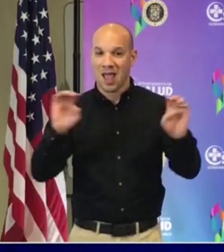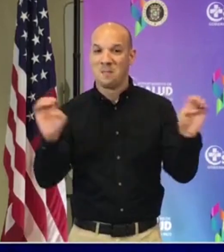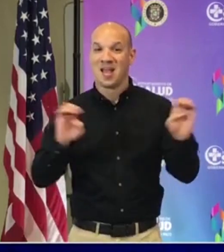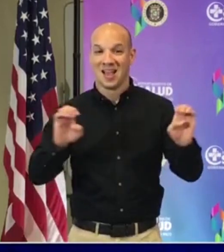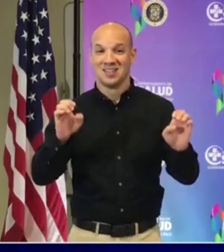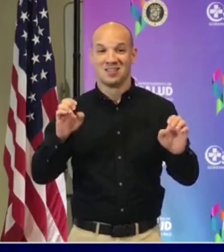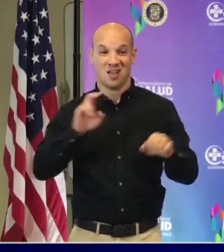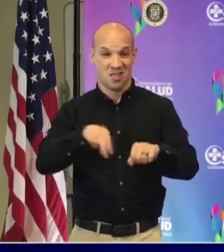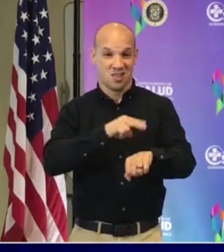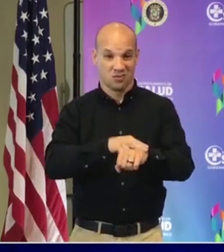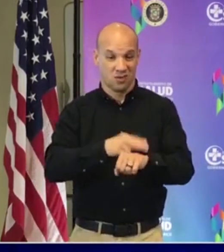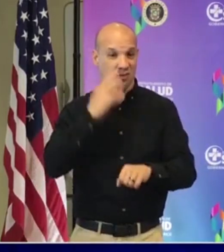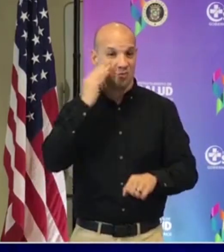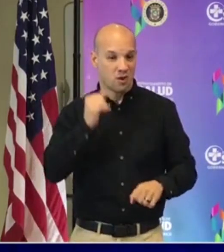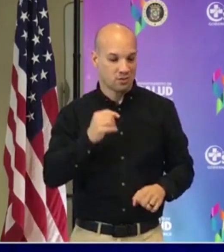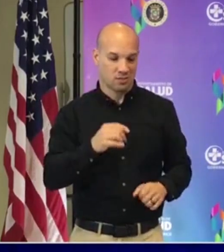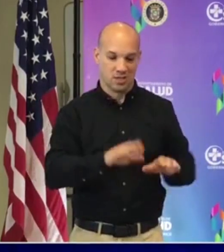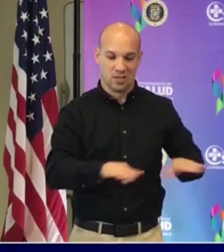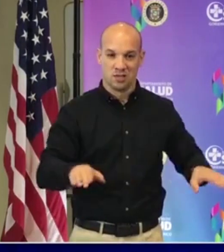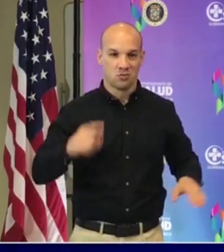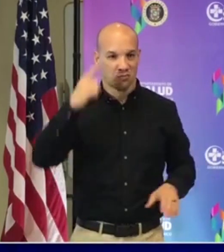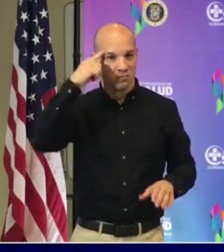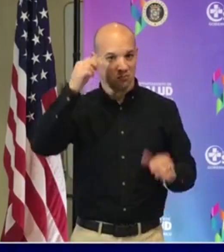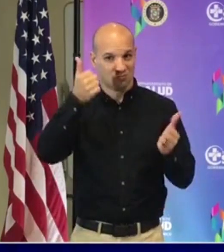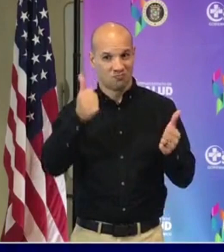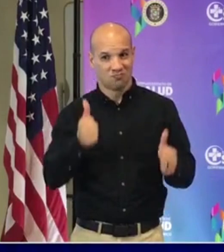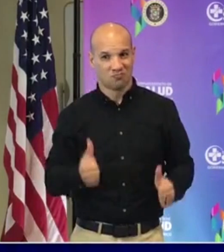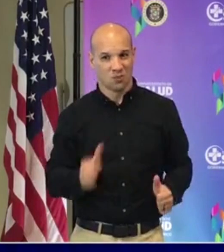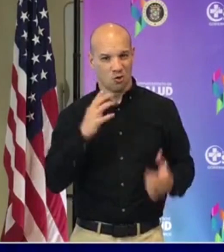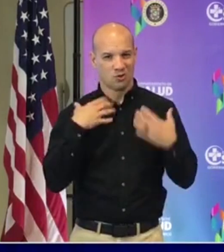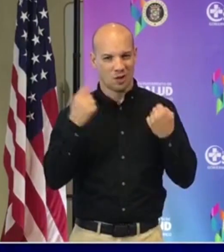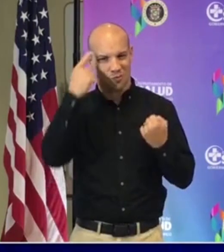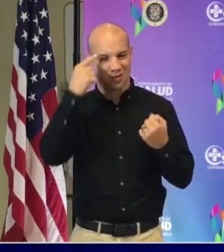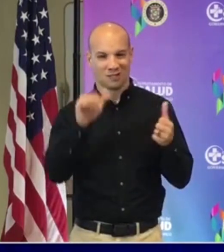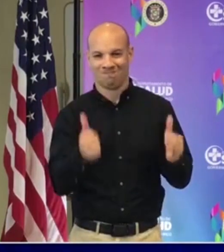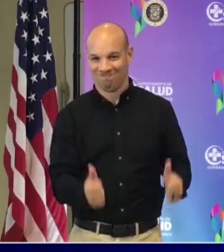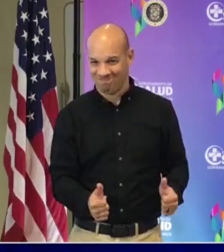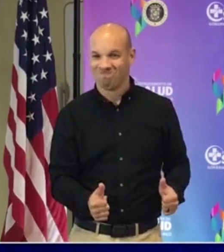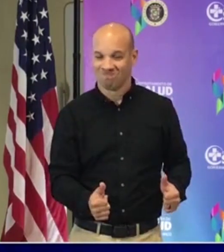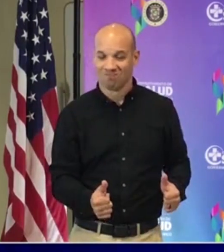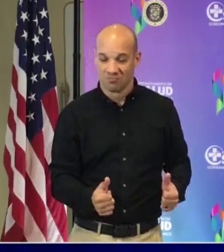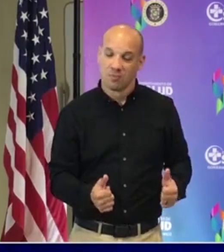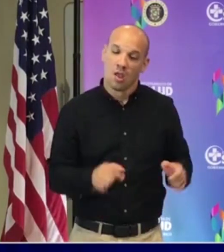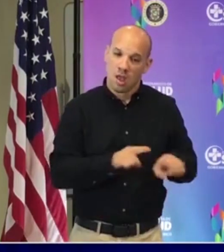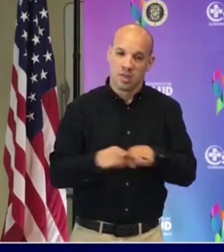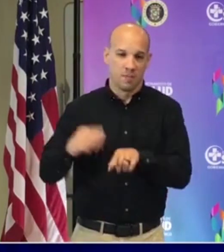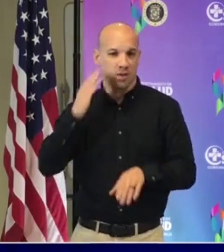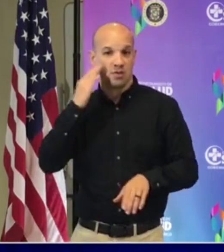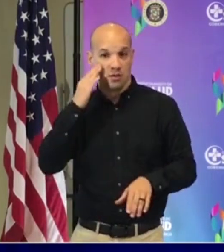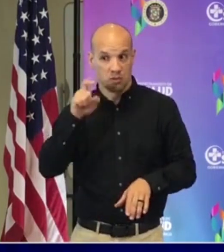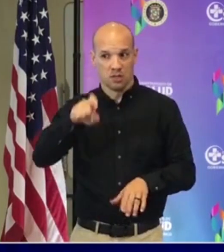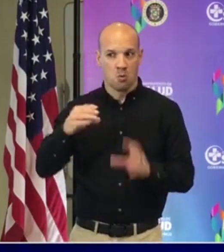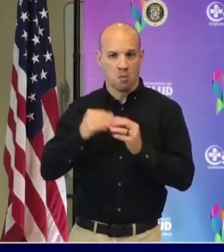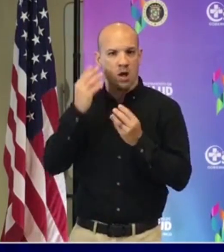la crisis en el deterioro de la salud mental de nuestros niños y adolescentes. No solamente eso, también sabemos que nos falta muchísima